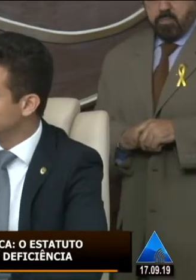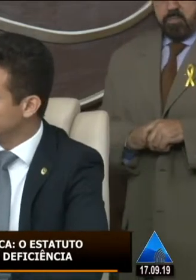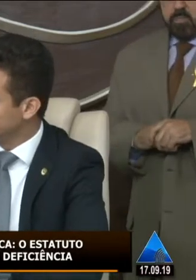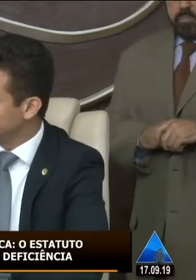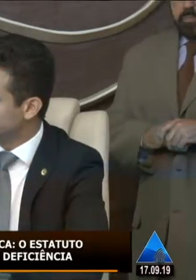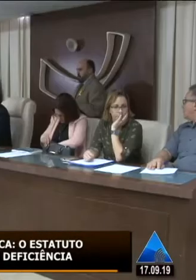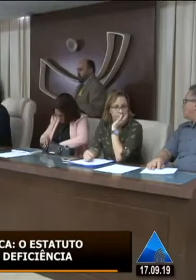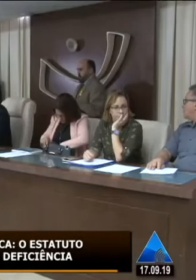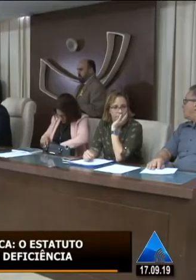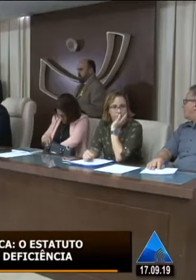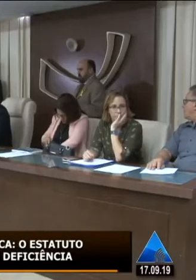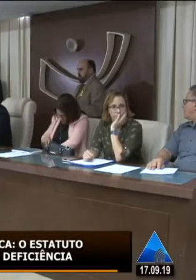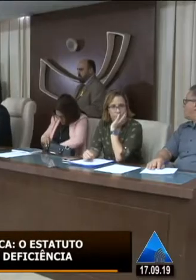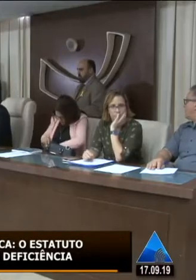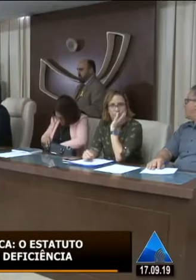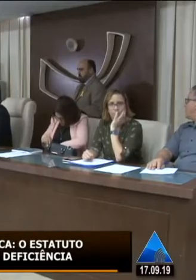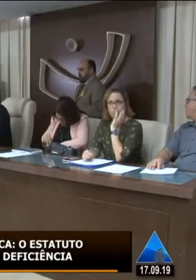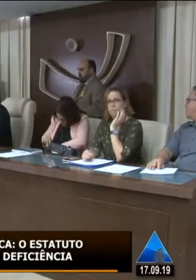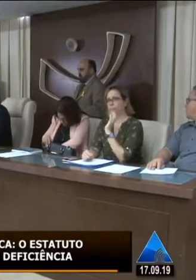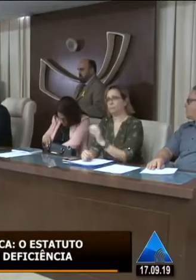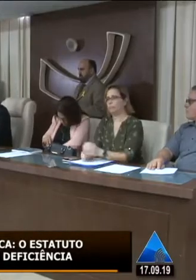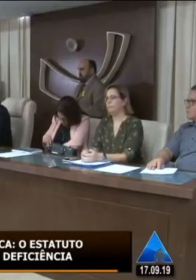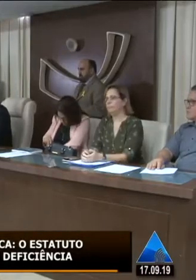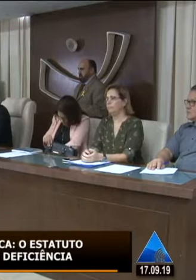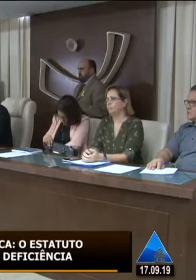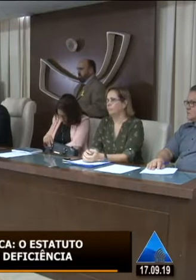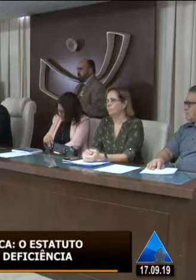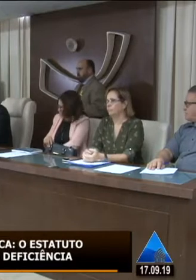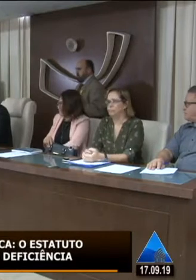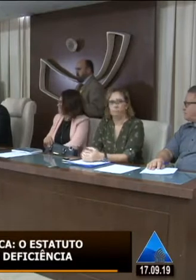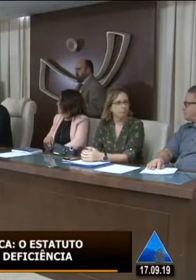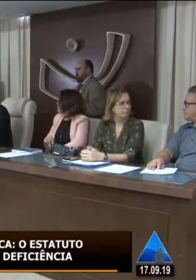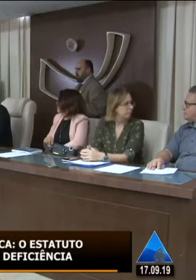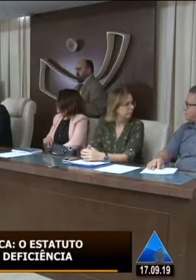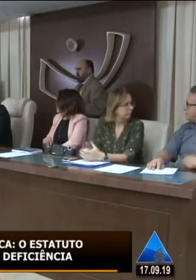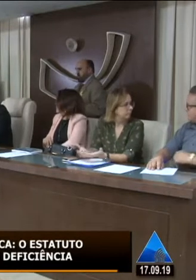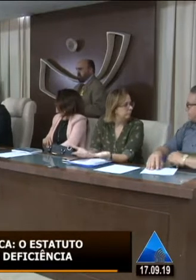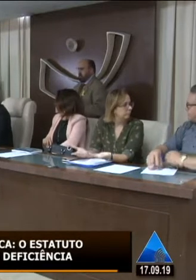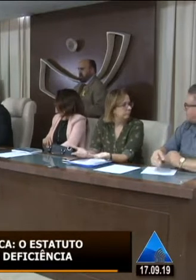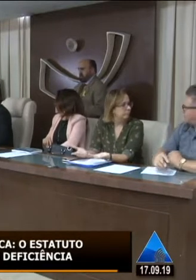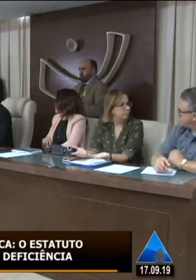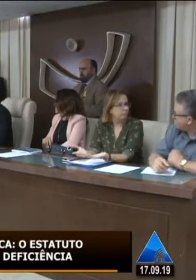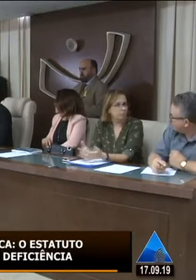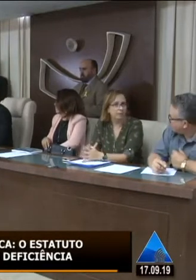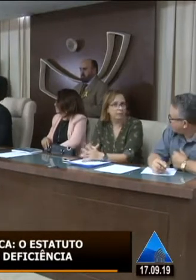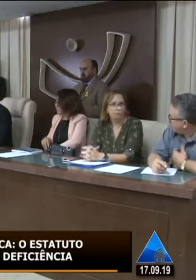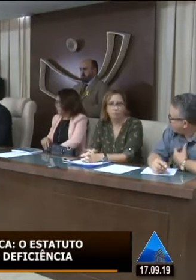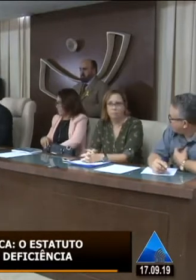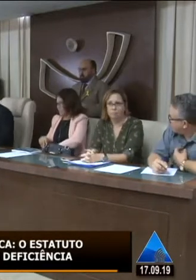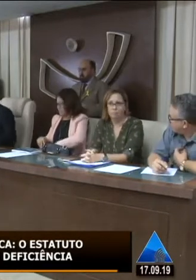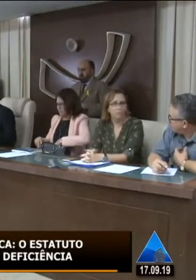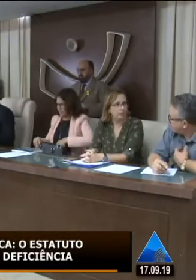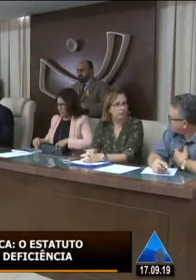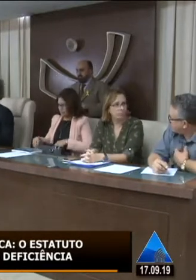tribuna ou, porventura, caso queira também, pode, com o microfone aqui, alguém pode falar diretamente daqui da mesa, né?